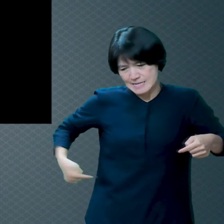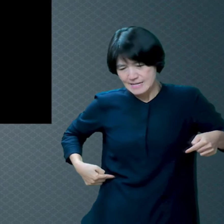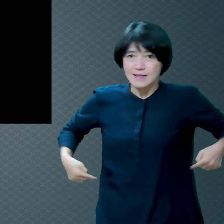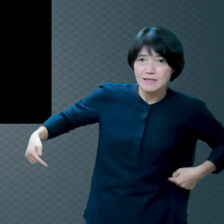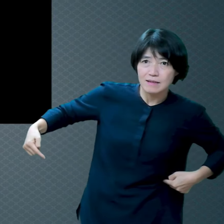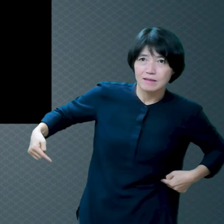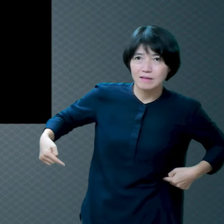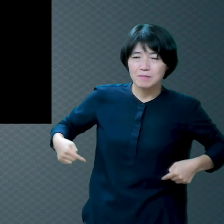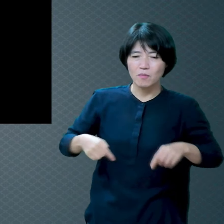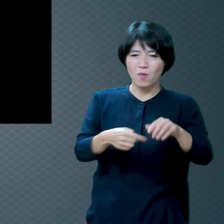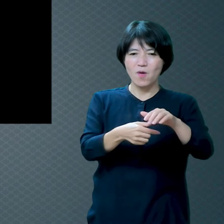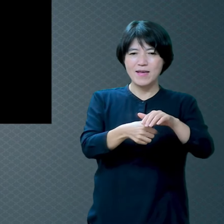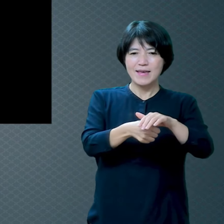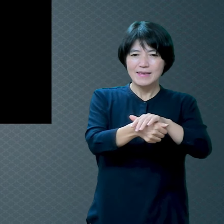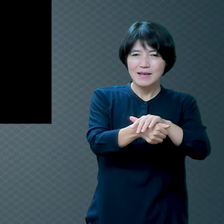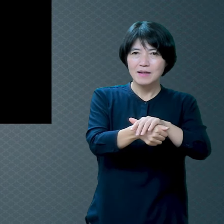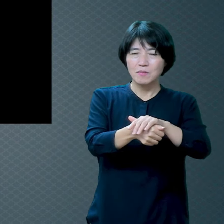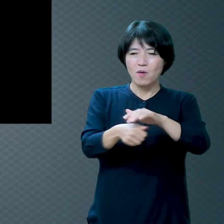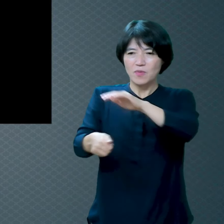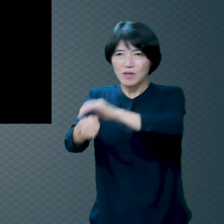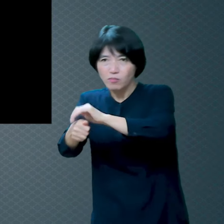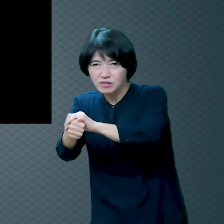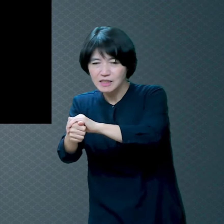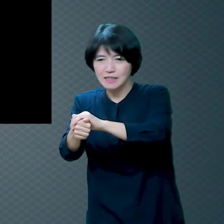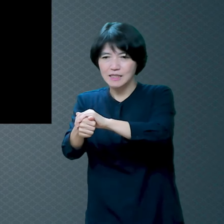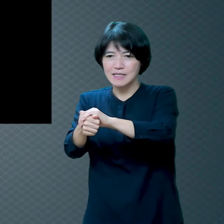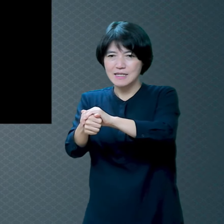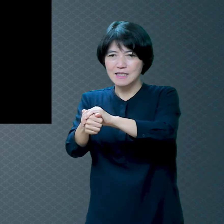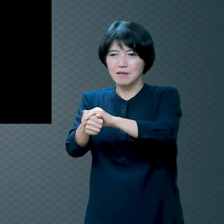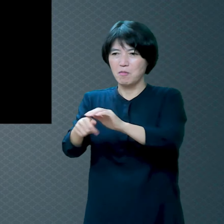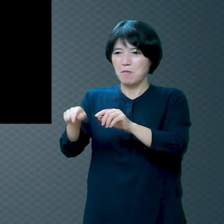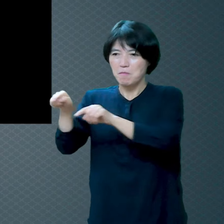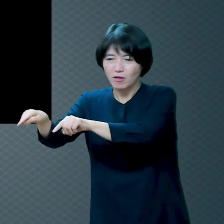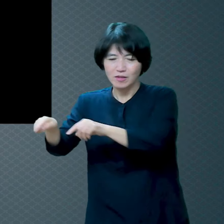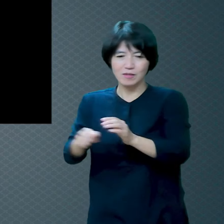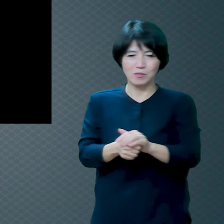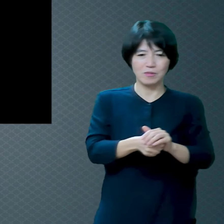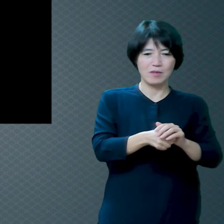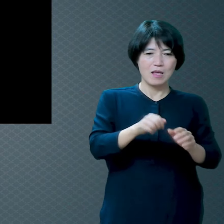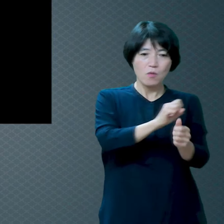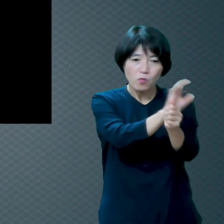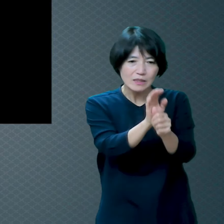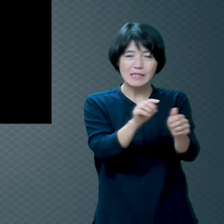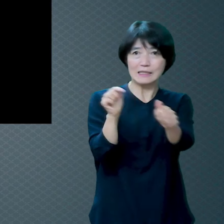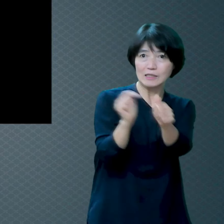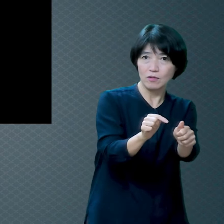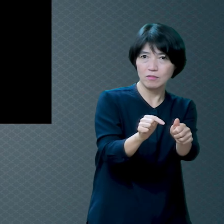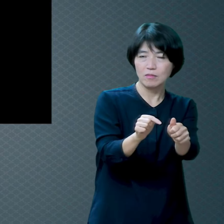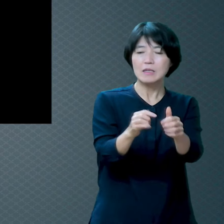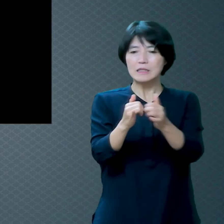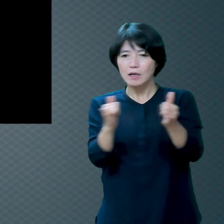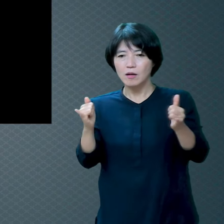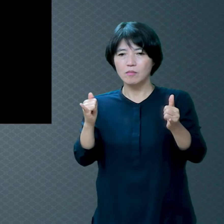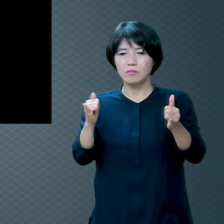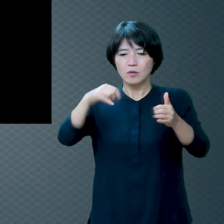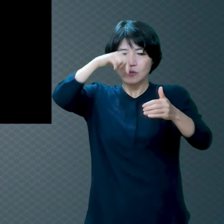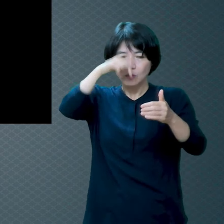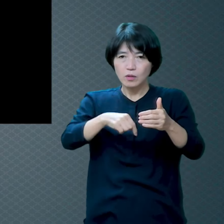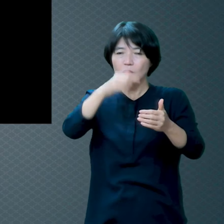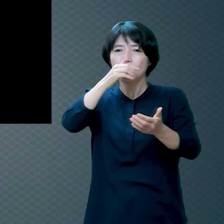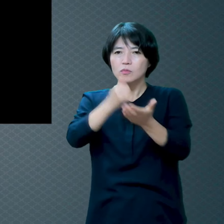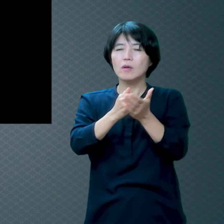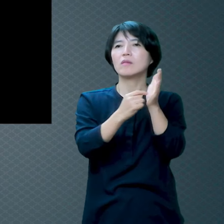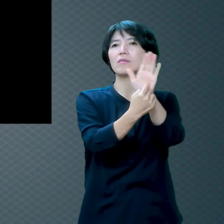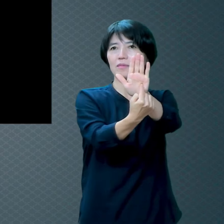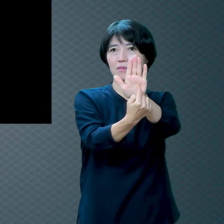이번엔 뱀 상황에 따라서 그러니까 사람은요 불리하다 싶으면 속에서 죄가